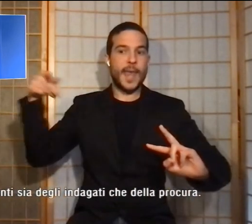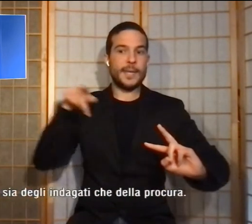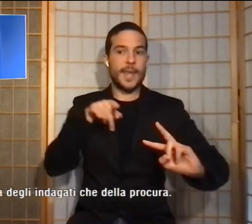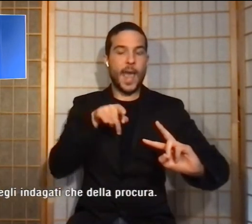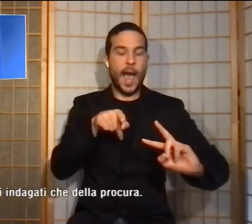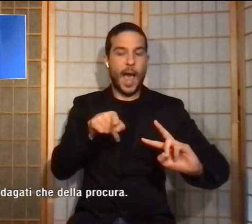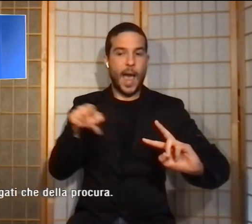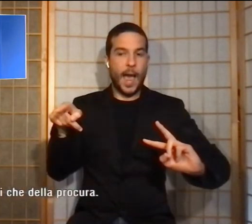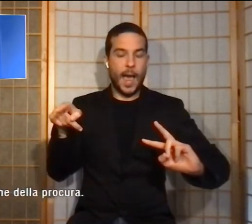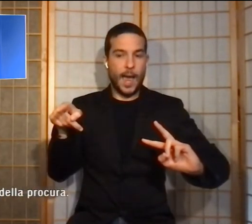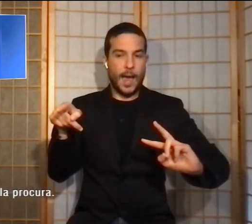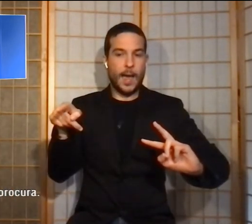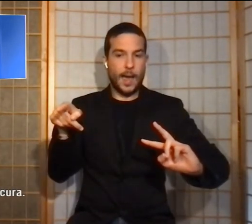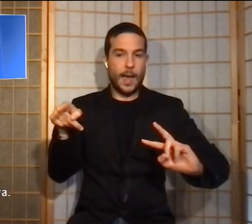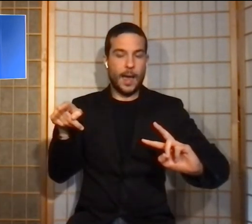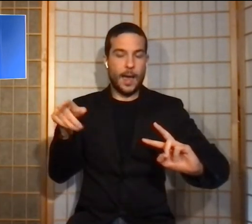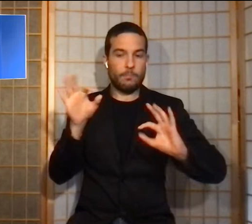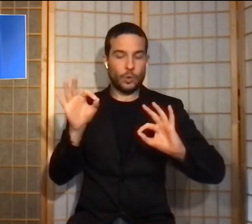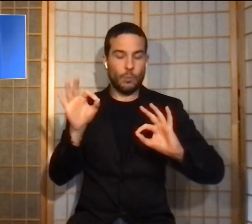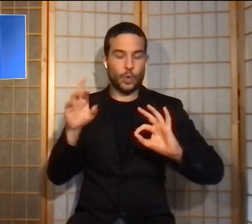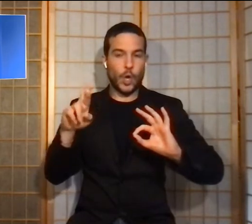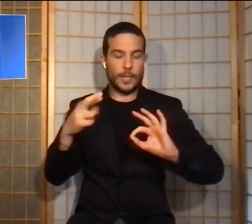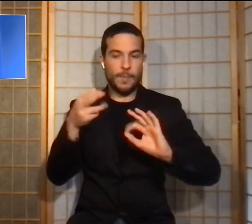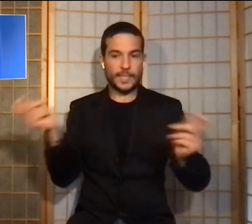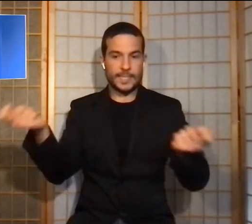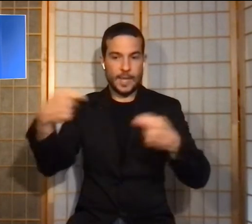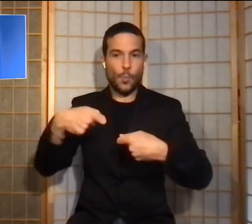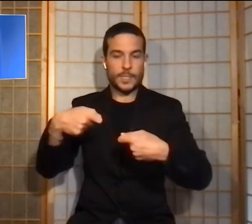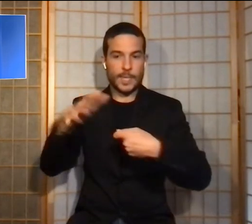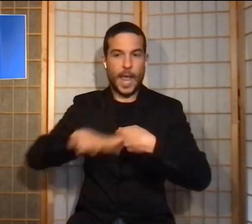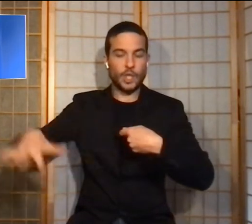sequestrati nel 2006 sul luogo del delitto.